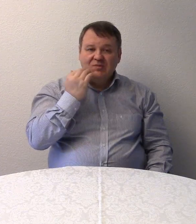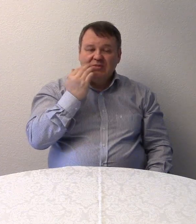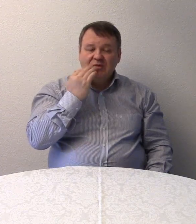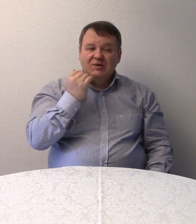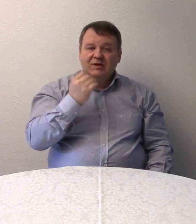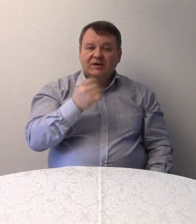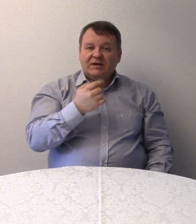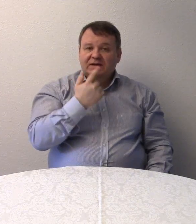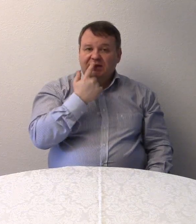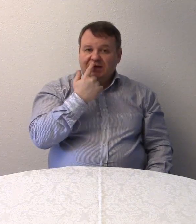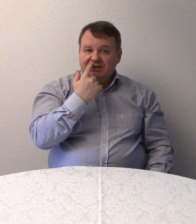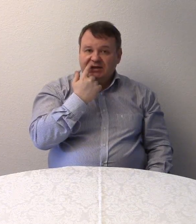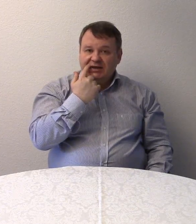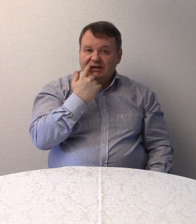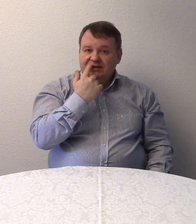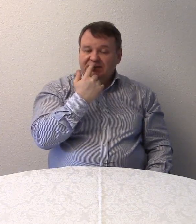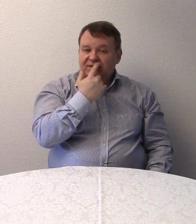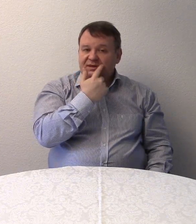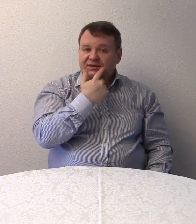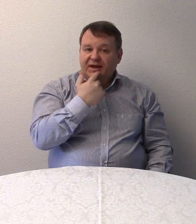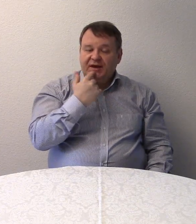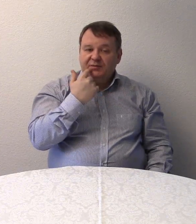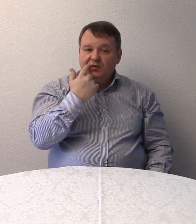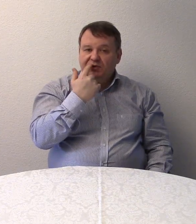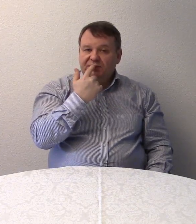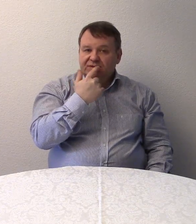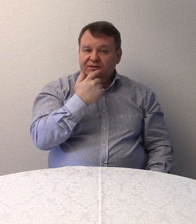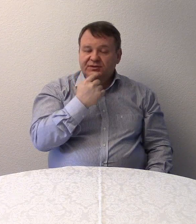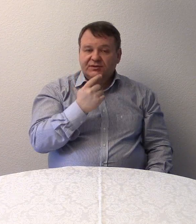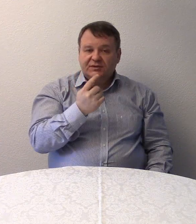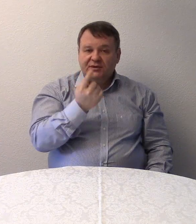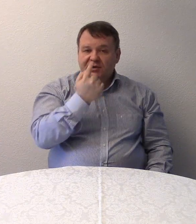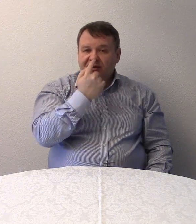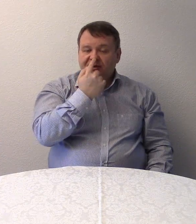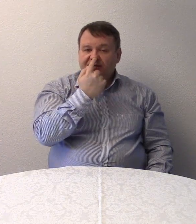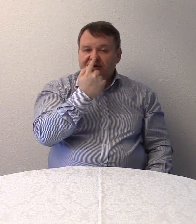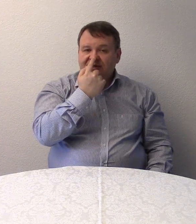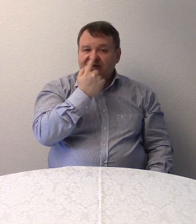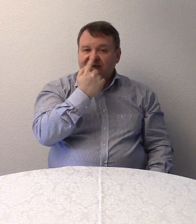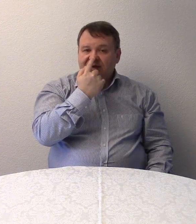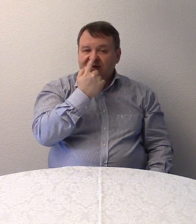Das ist der Mund. Was ist das?